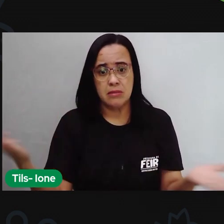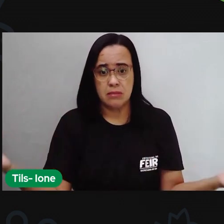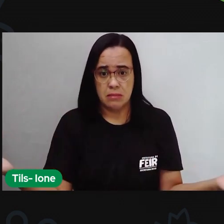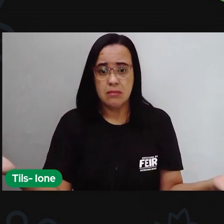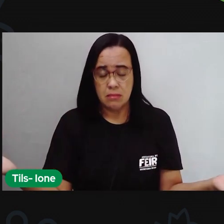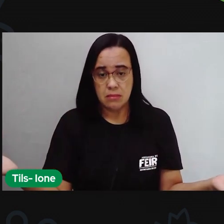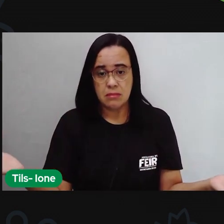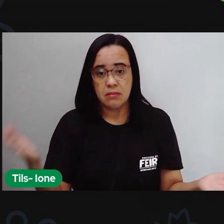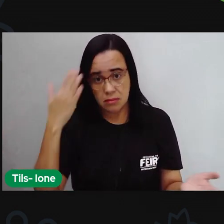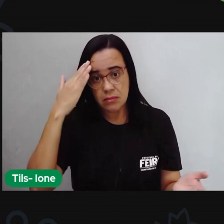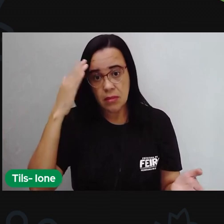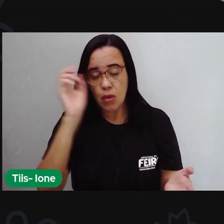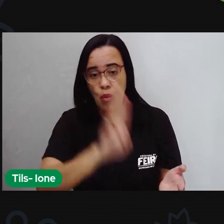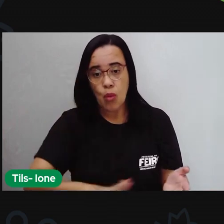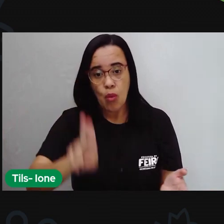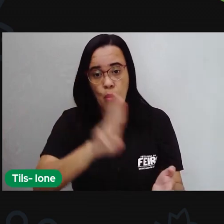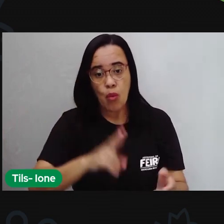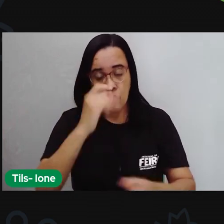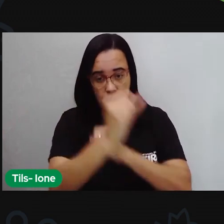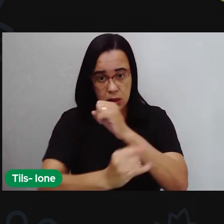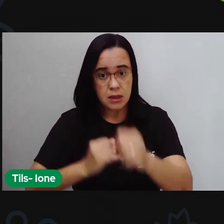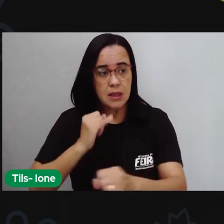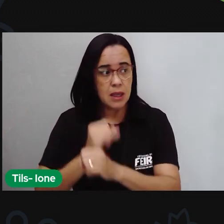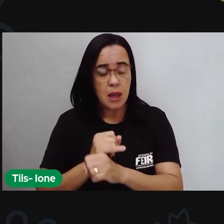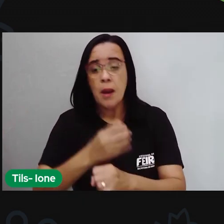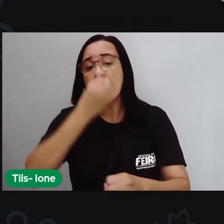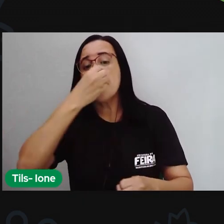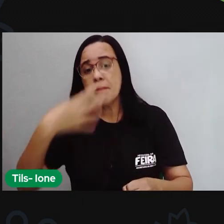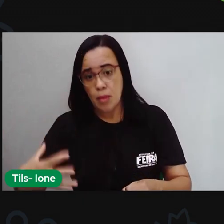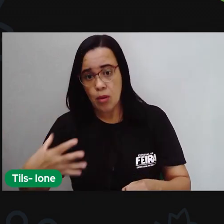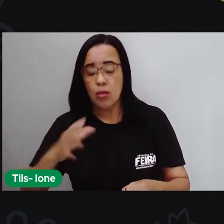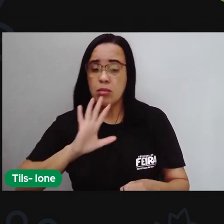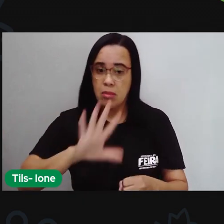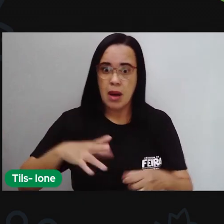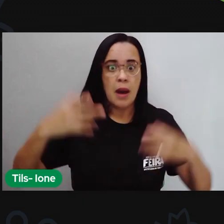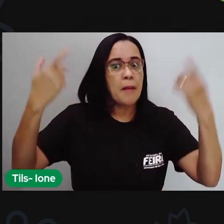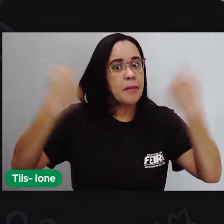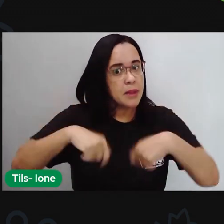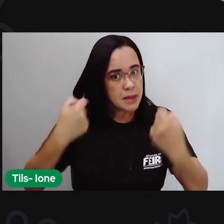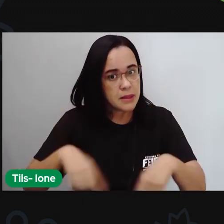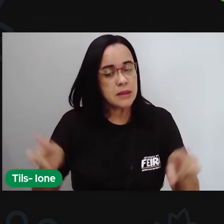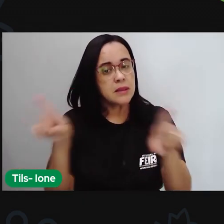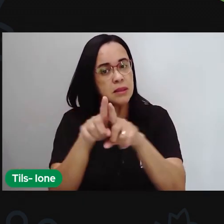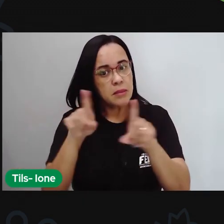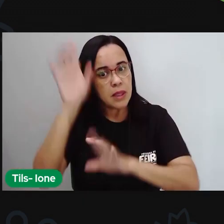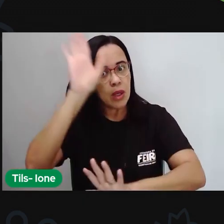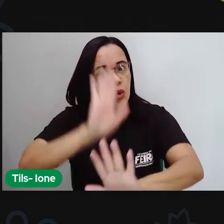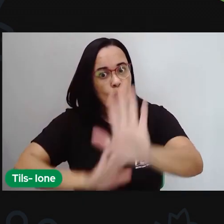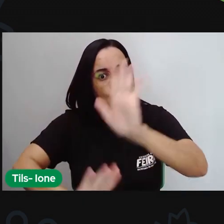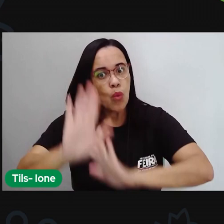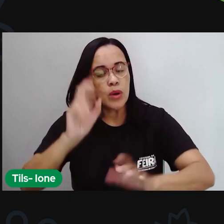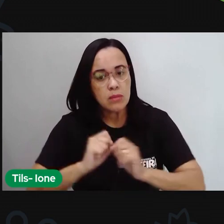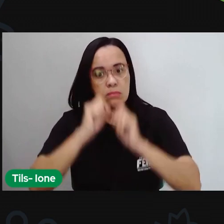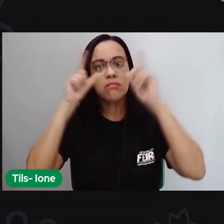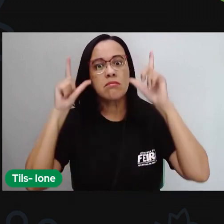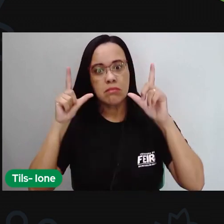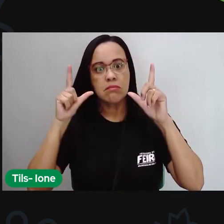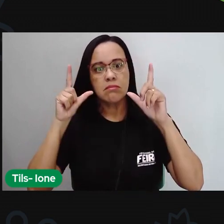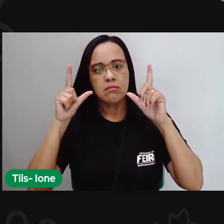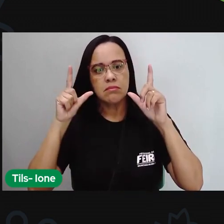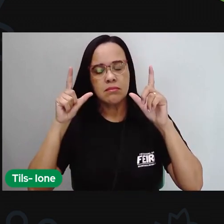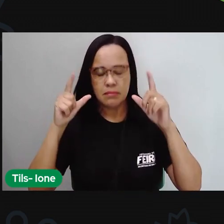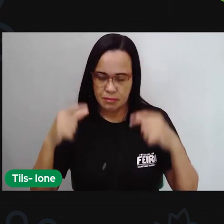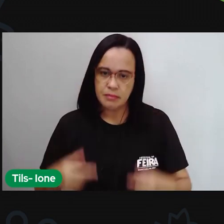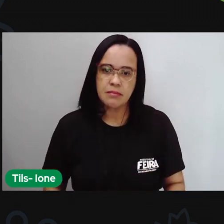então utilizar a internet é bom mas a gente precisa saber como utilizar outro ponto da internet aí muito